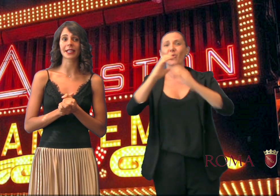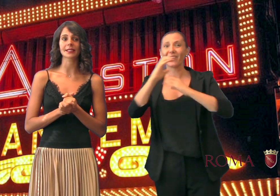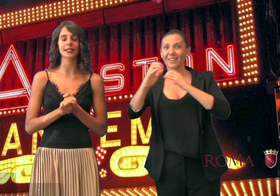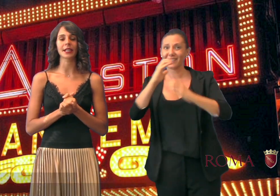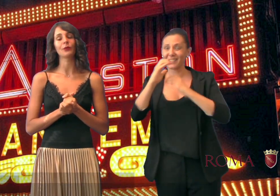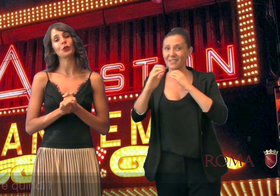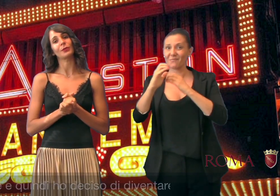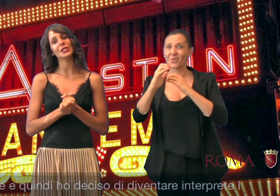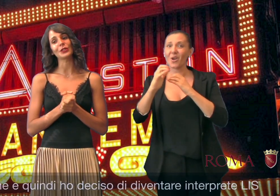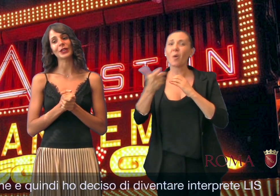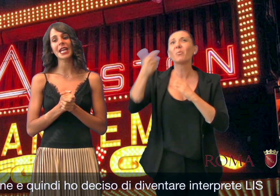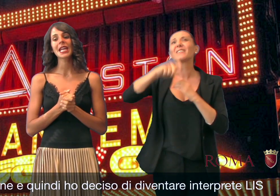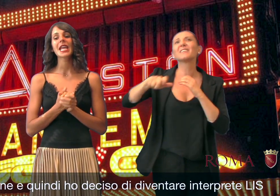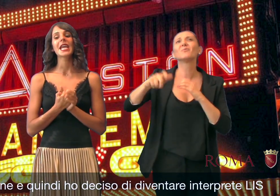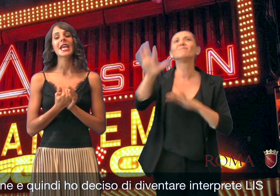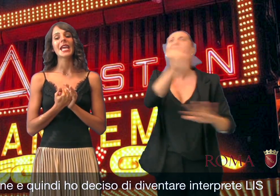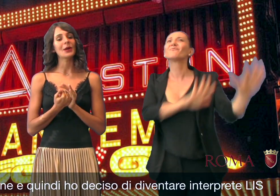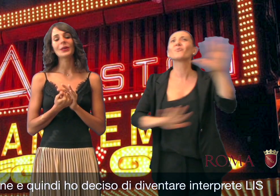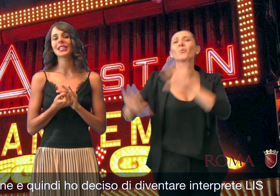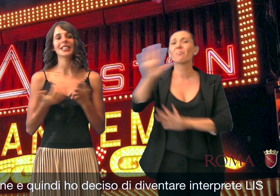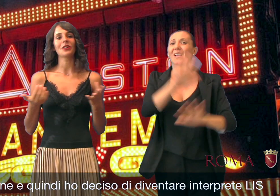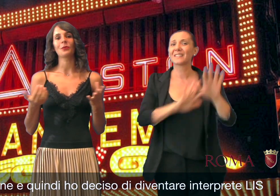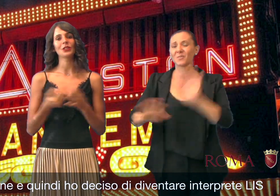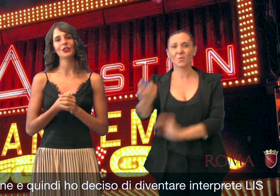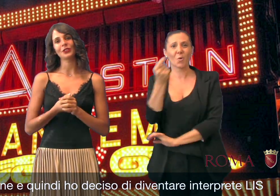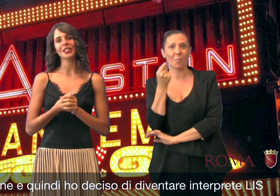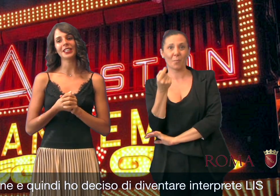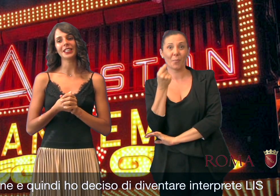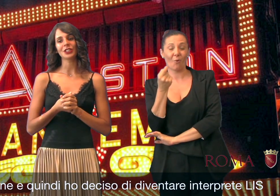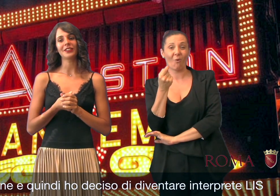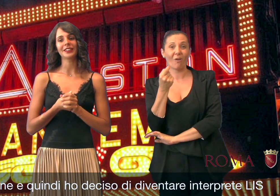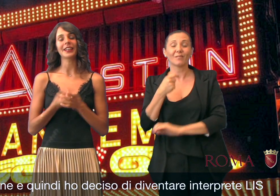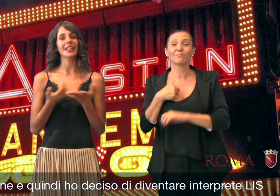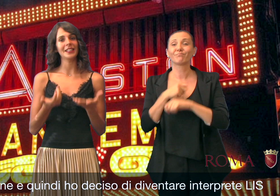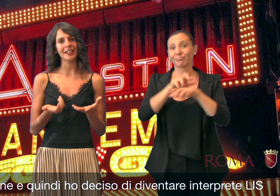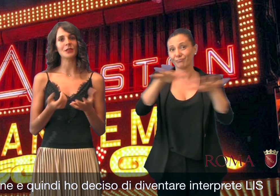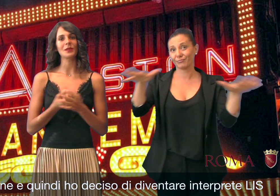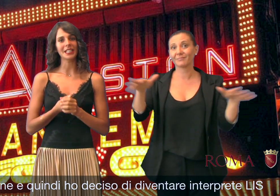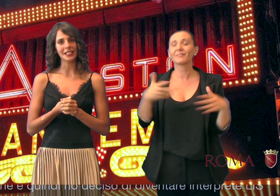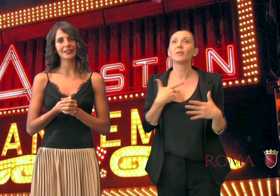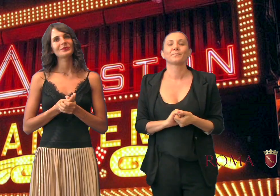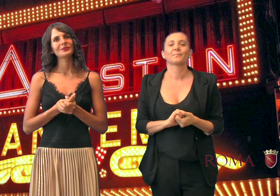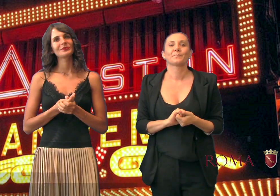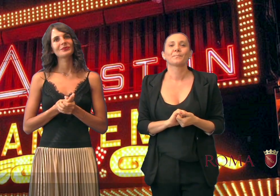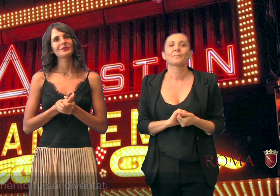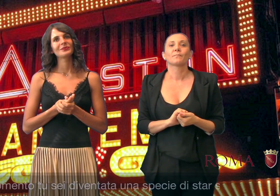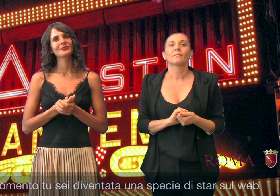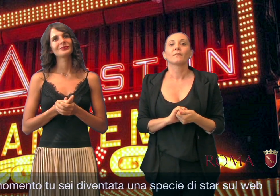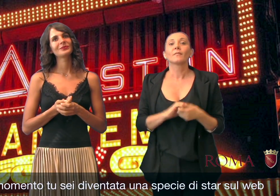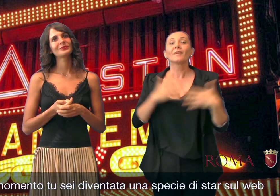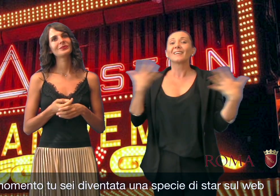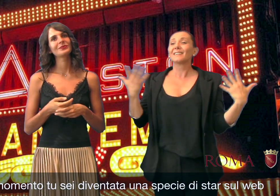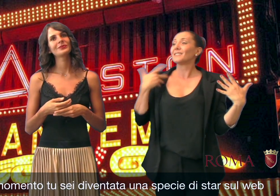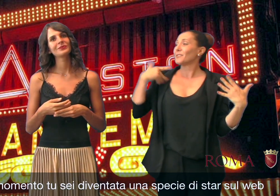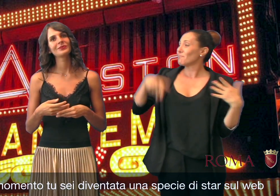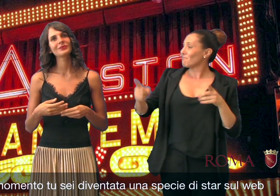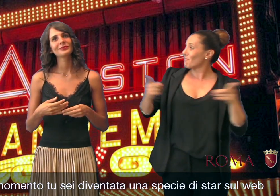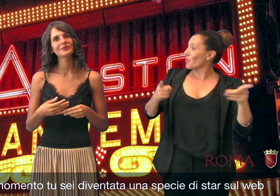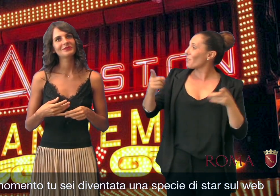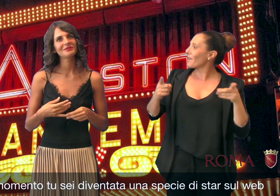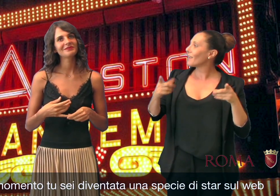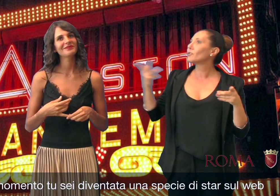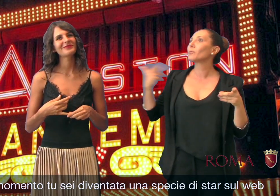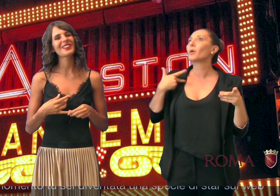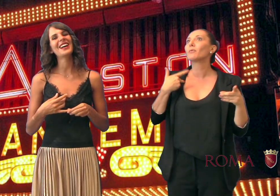anche della scarsa informazione e quindi ho poi deciso di diventare interprete LIS. In questo momento tu sei diventata una